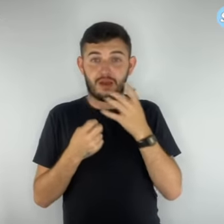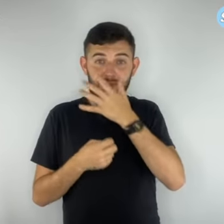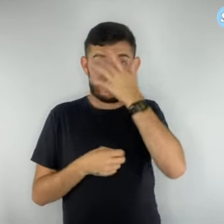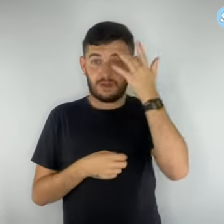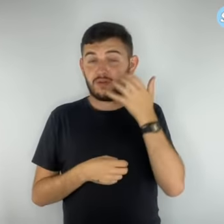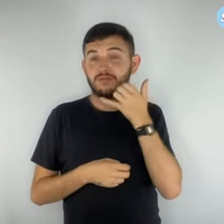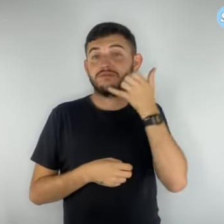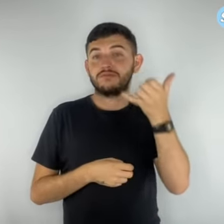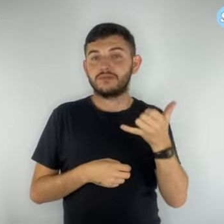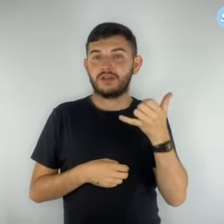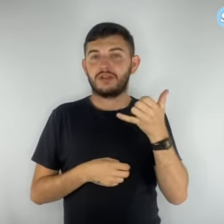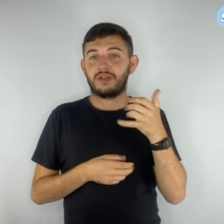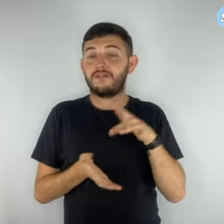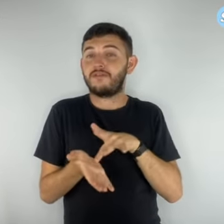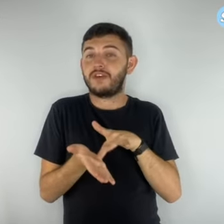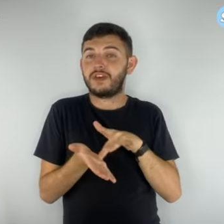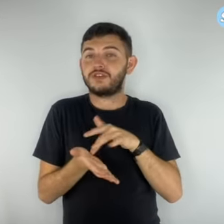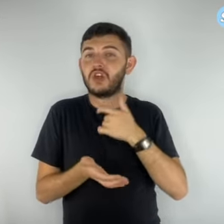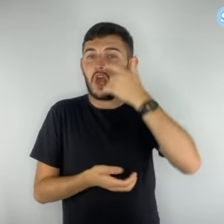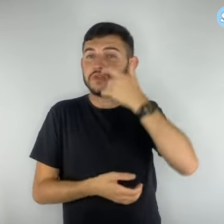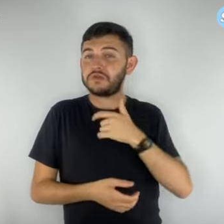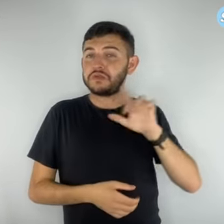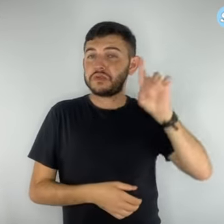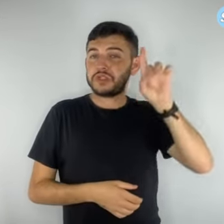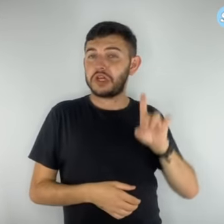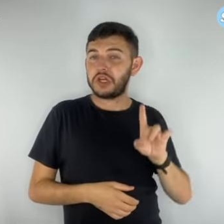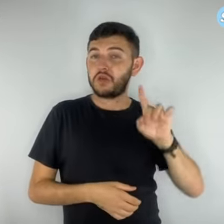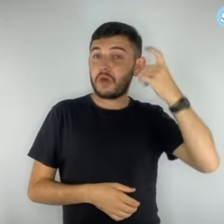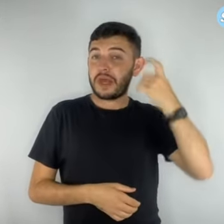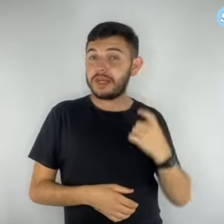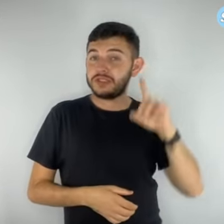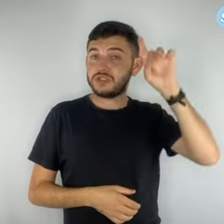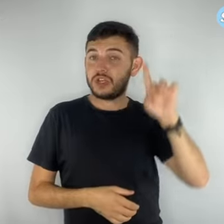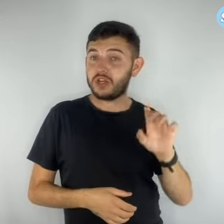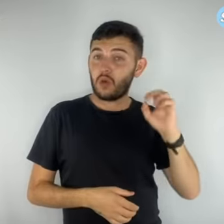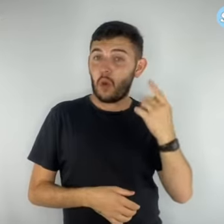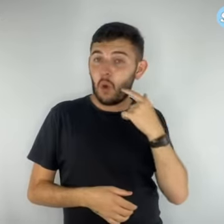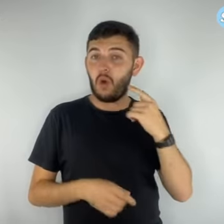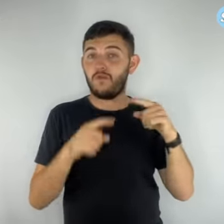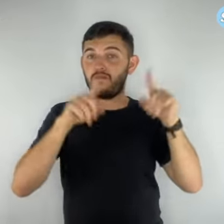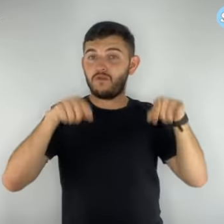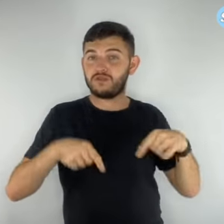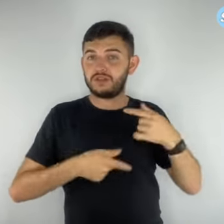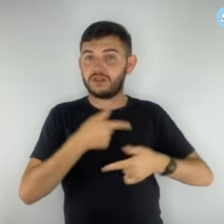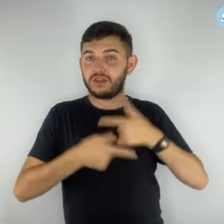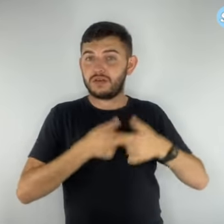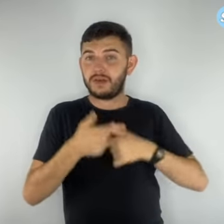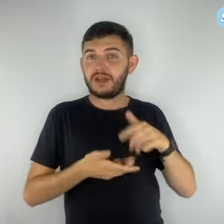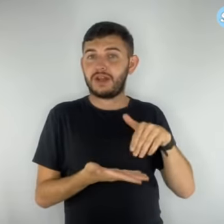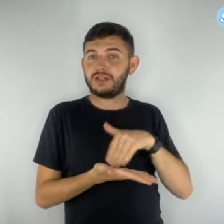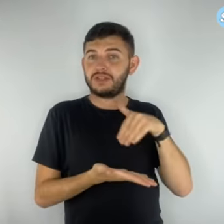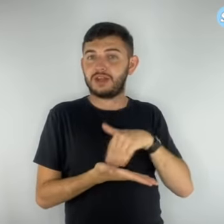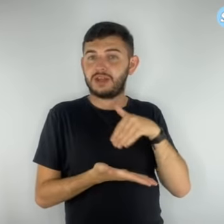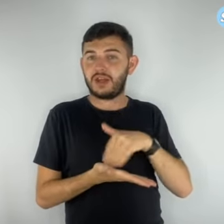diretor, ex-diretor ou funcionário da Secretaria de Assuntos Jurídicos, trabalhistas e